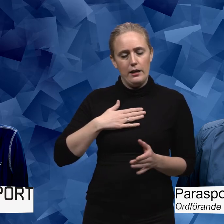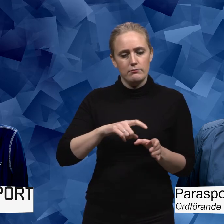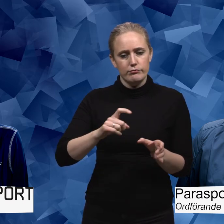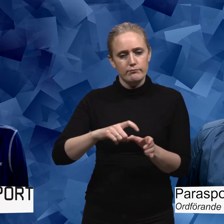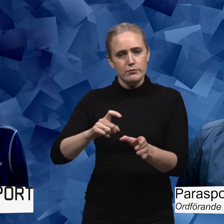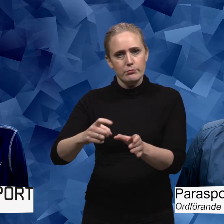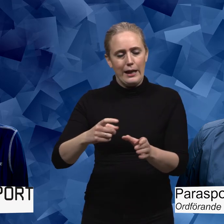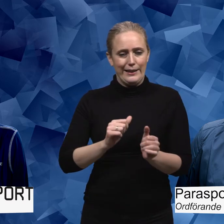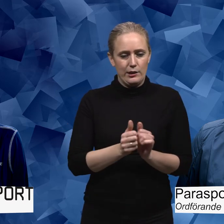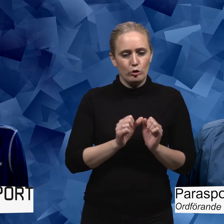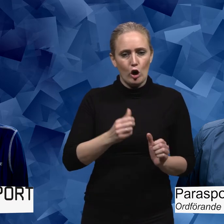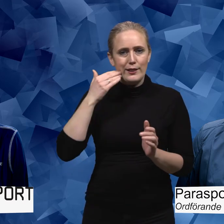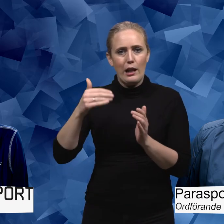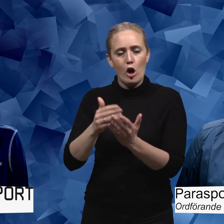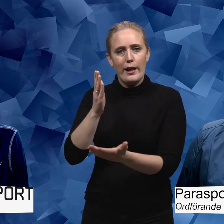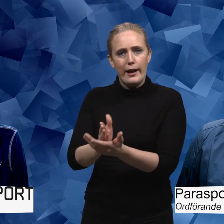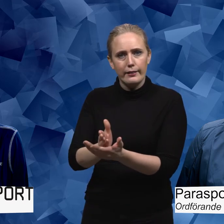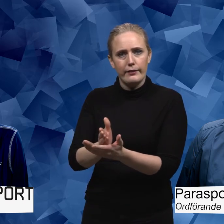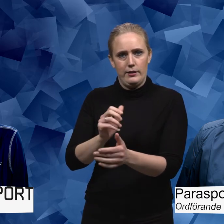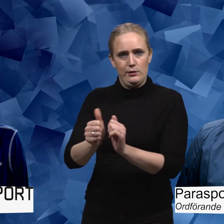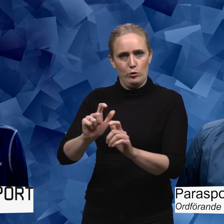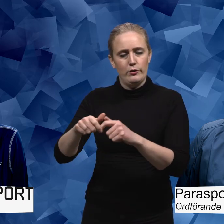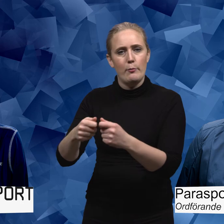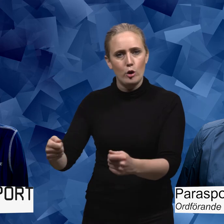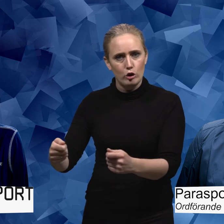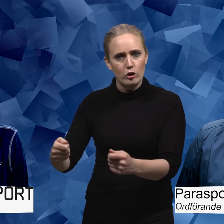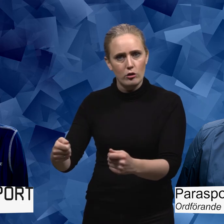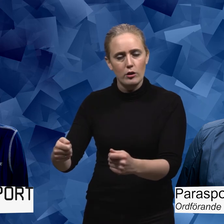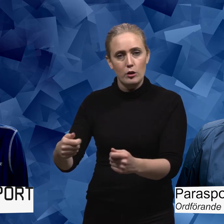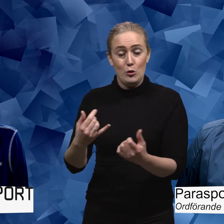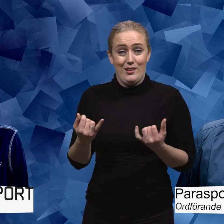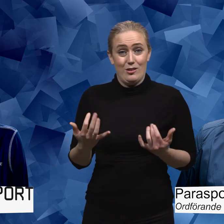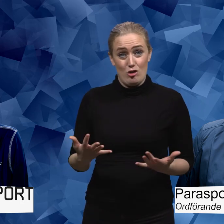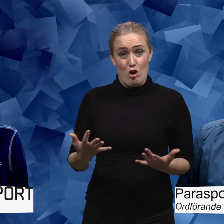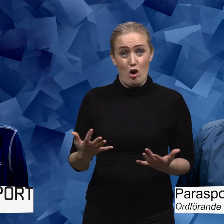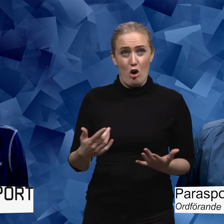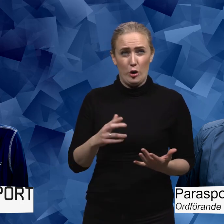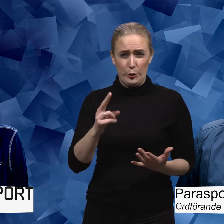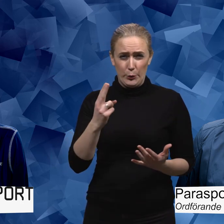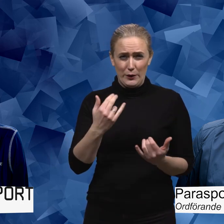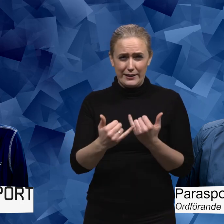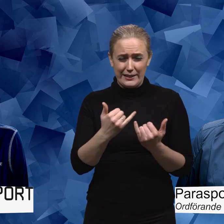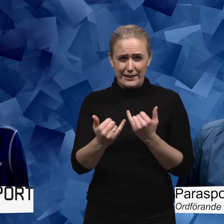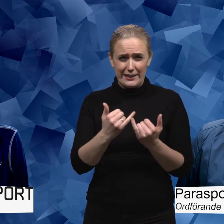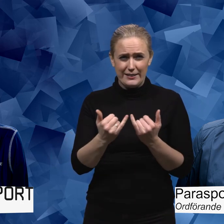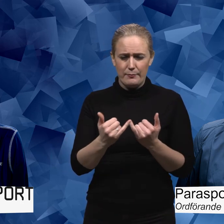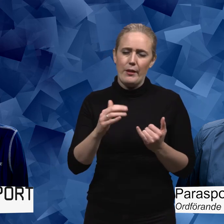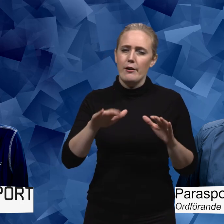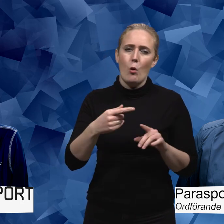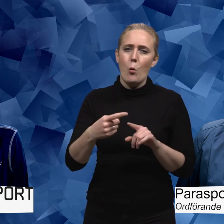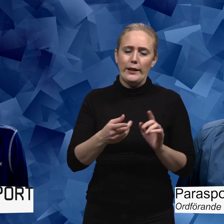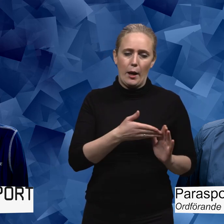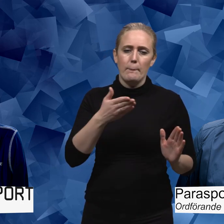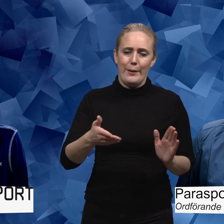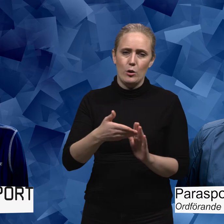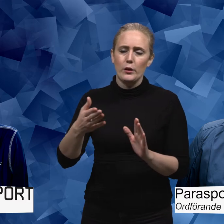att lämna idrotter till sitt respektive idrottsförbund. Så att i dagsläget så har vi nu den här senaste, det